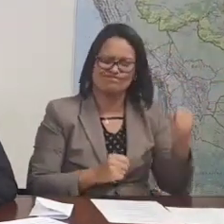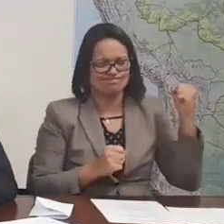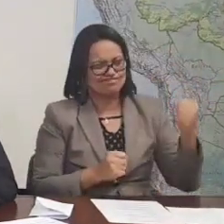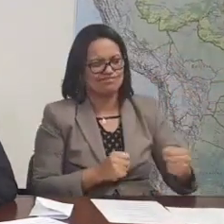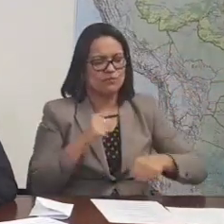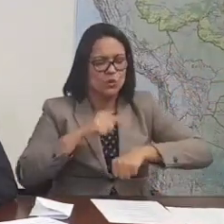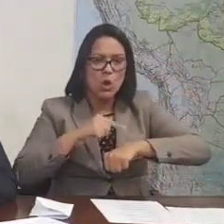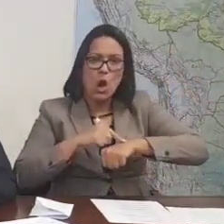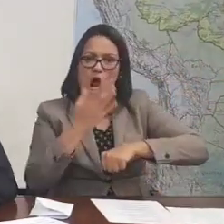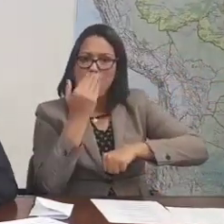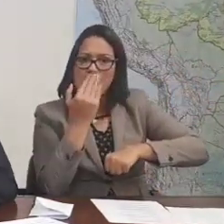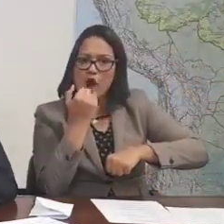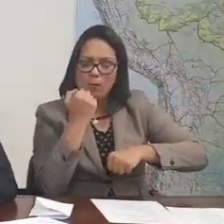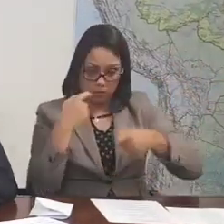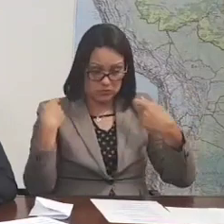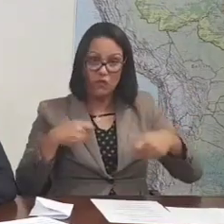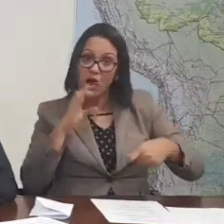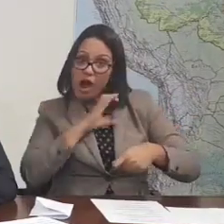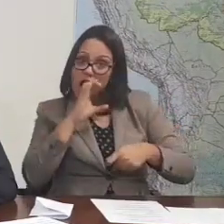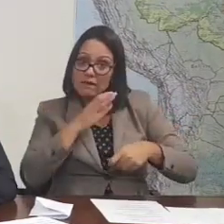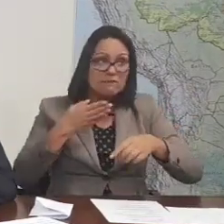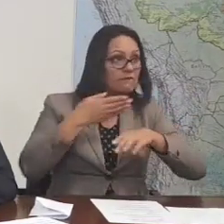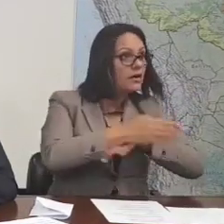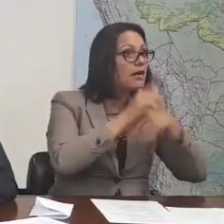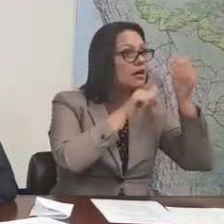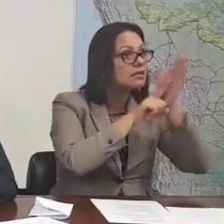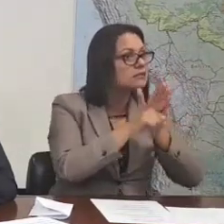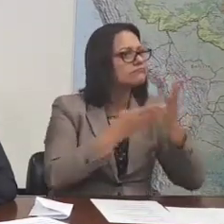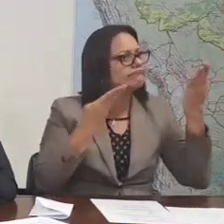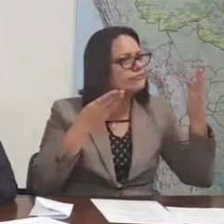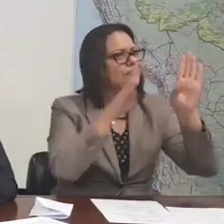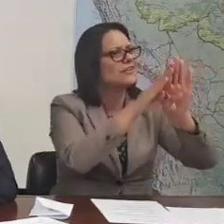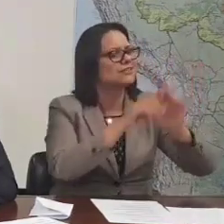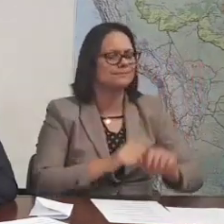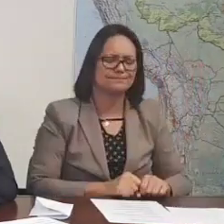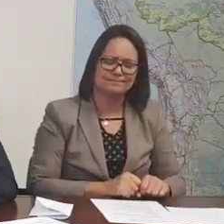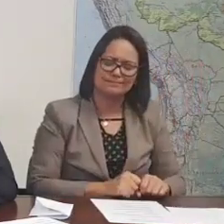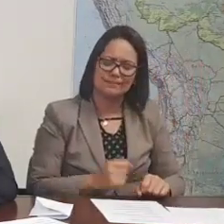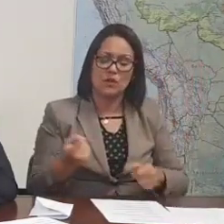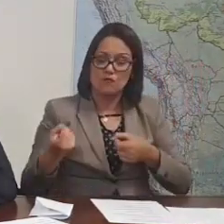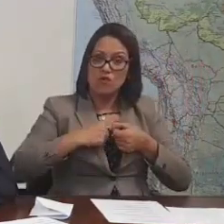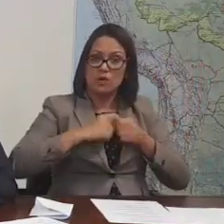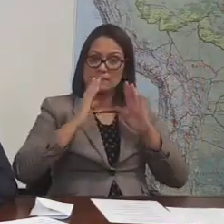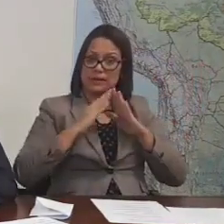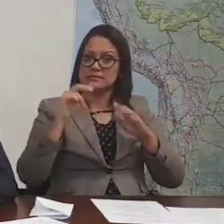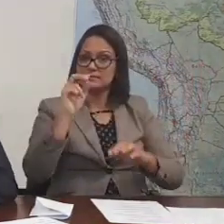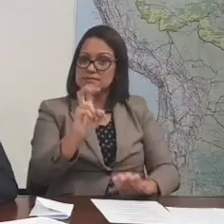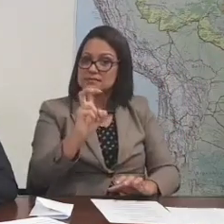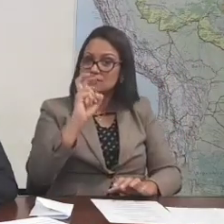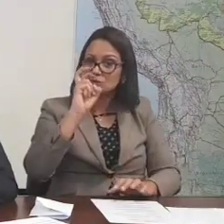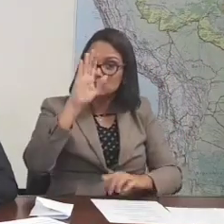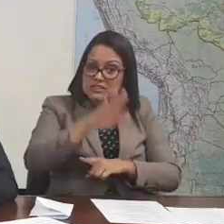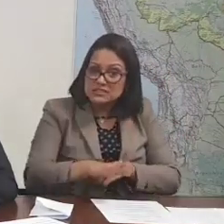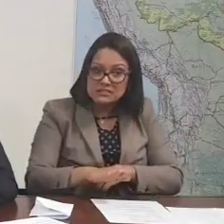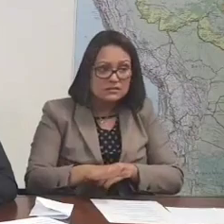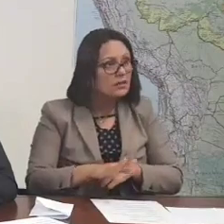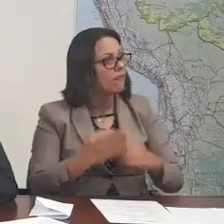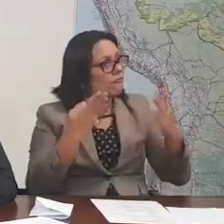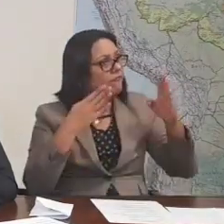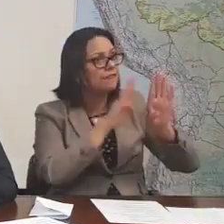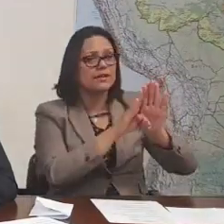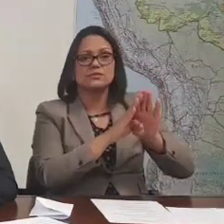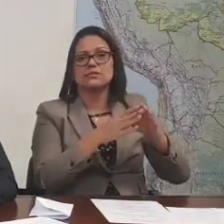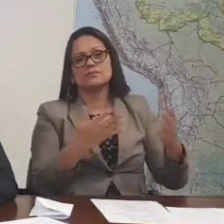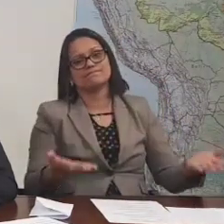na hora do almoço, que ela teria um espaçozinho ali para fazer um exame, o posto está fechado. E volta para casa, às 5 horas da tarde fecha o posto, o